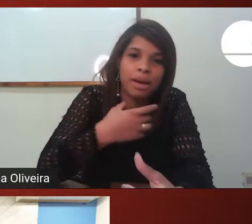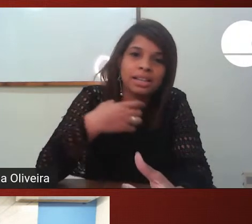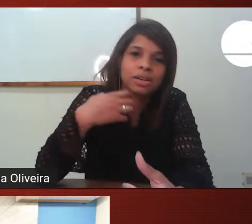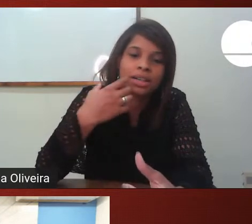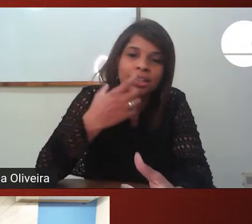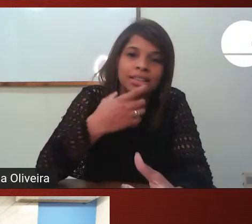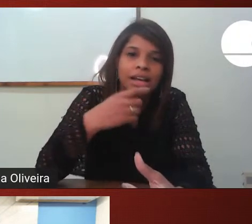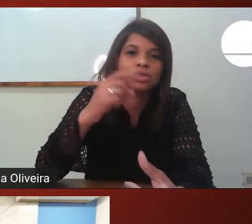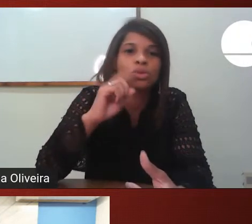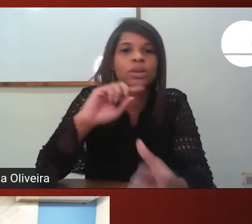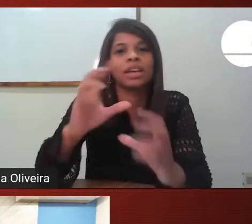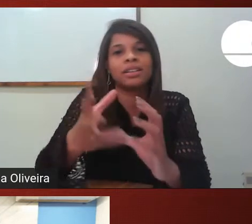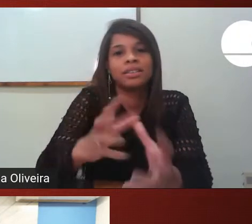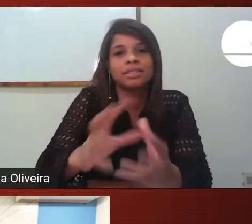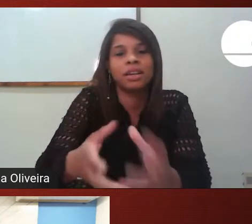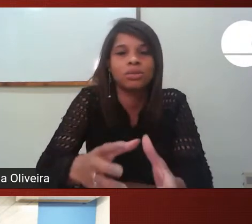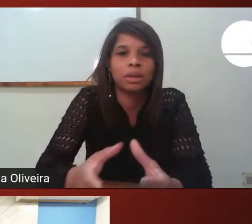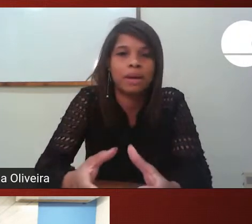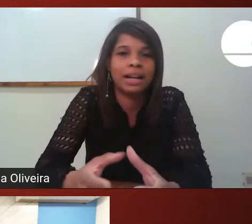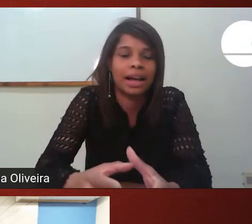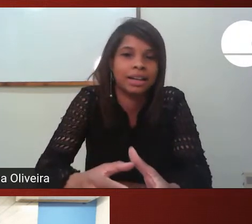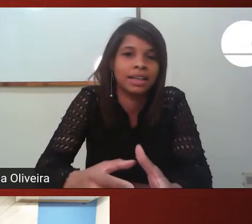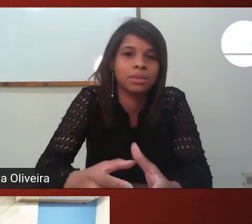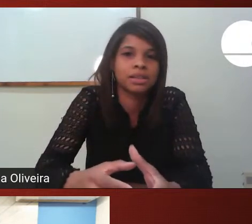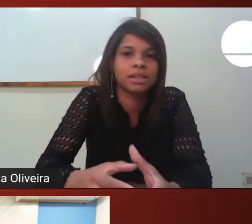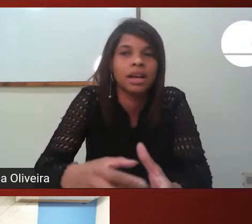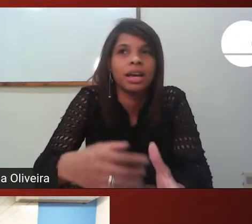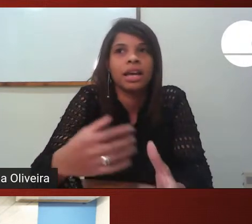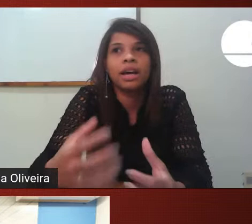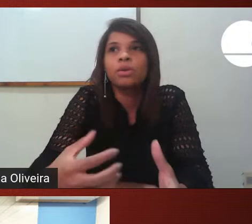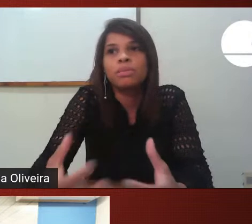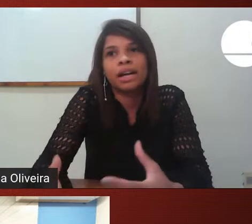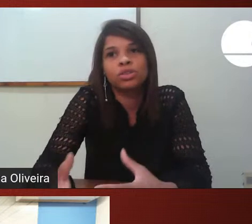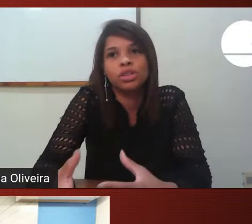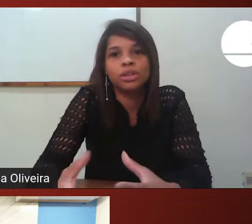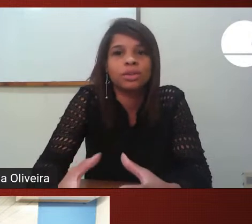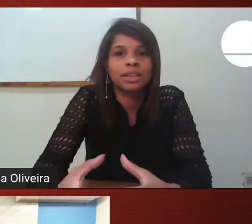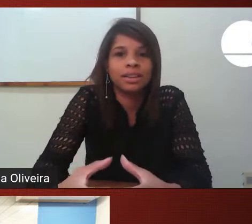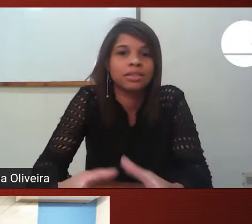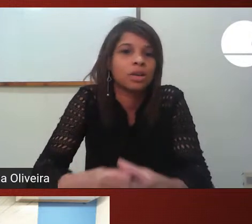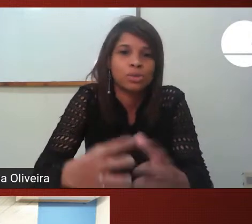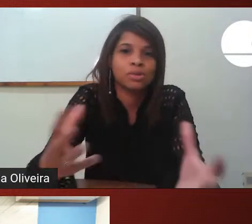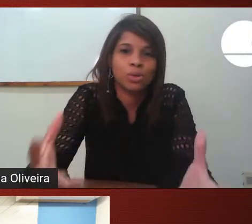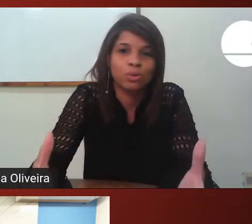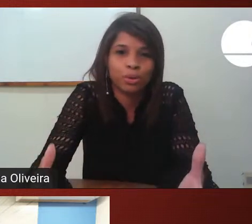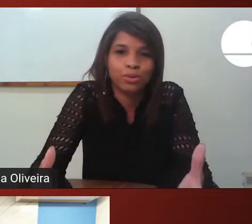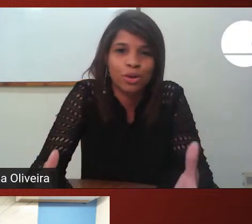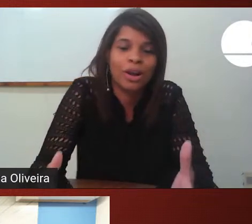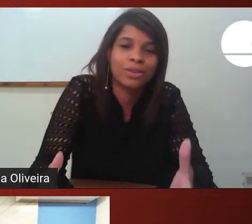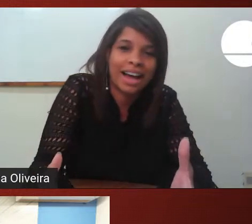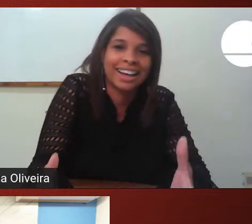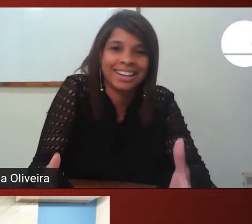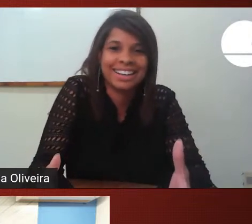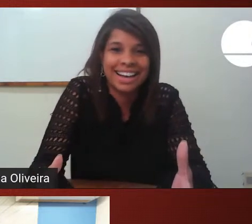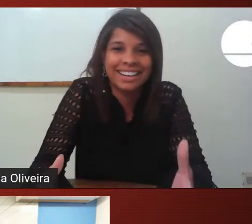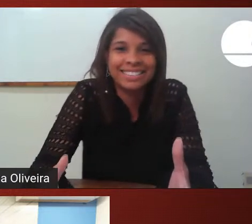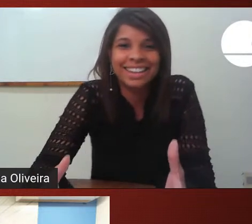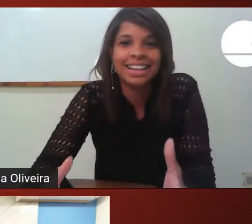mais a oralidade do que ele não trabalhar a Libras eu imagino que não sou profissional da área é claro né